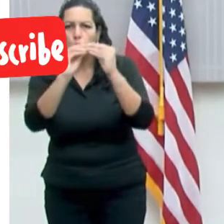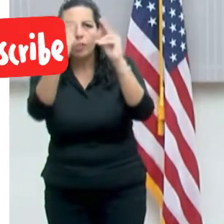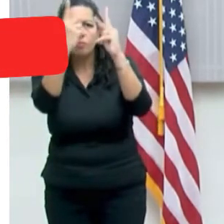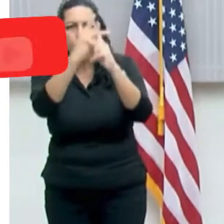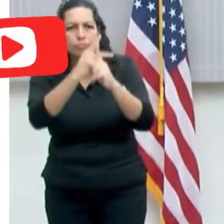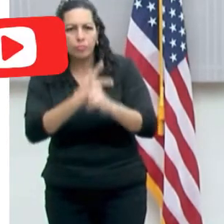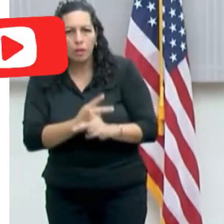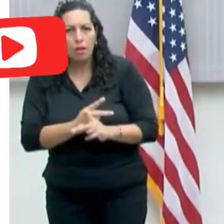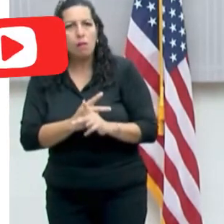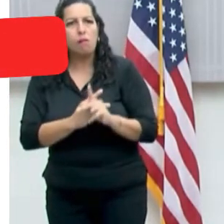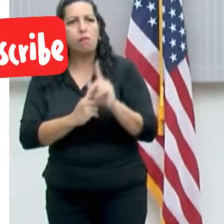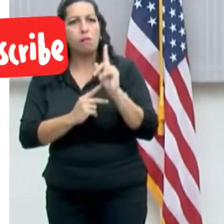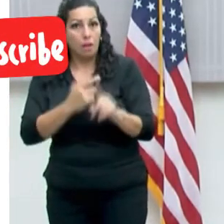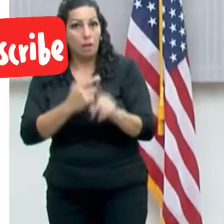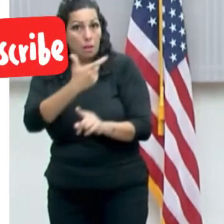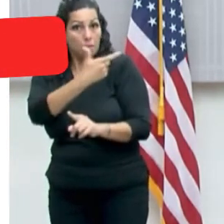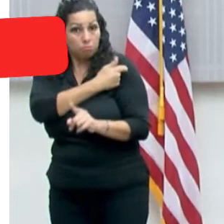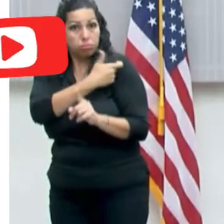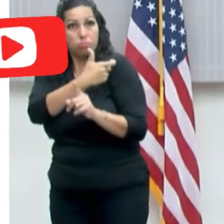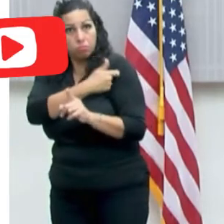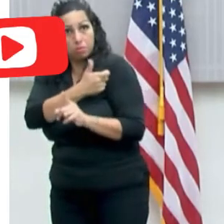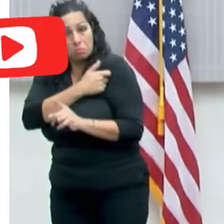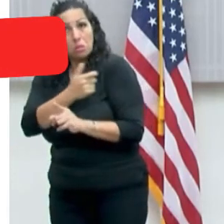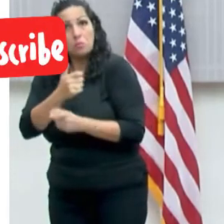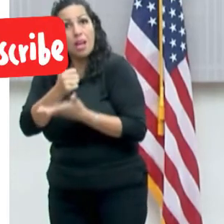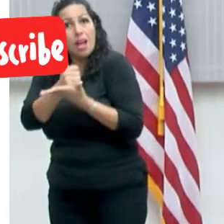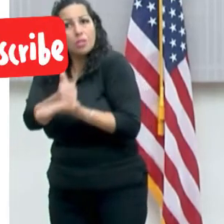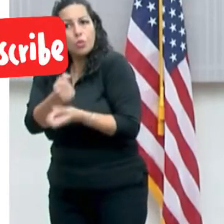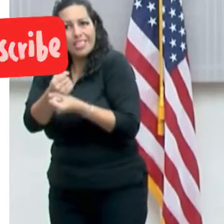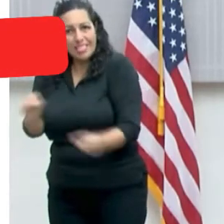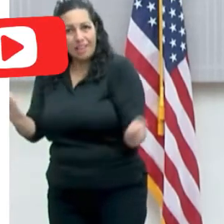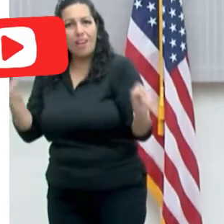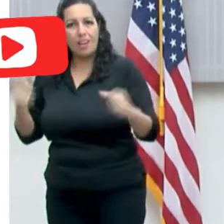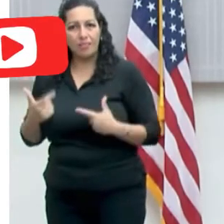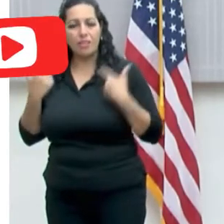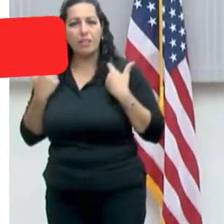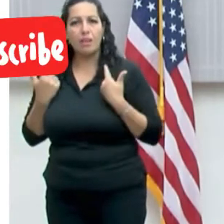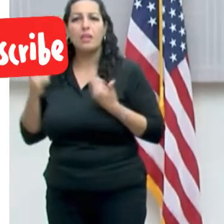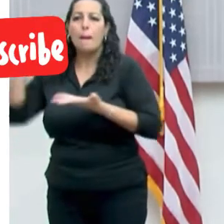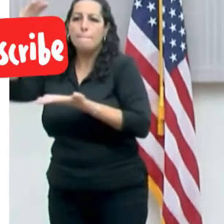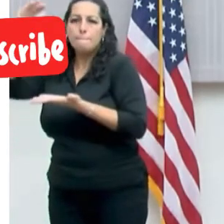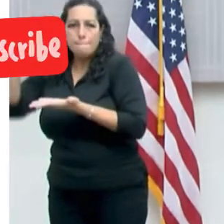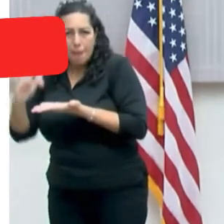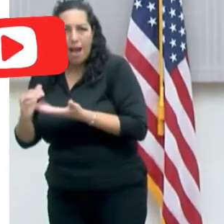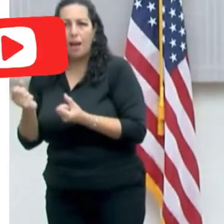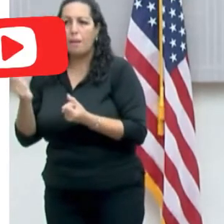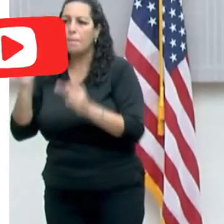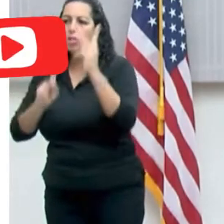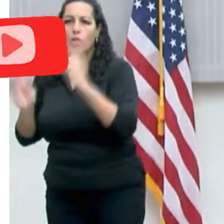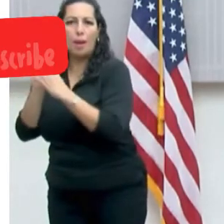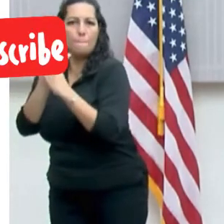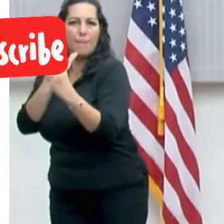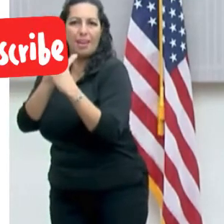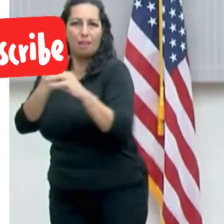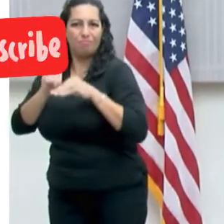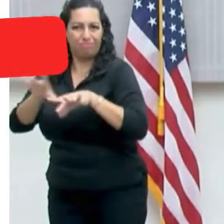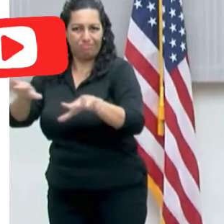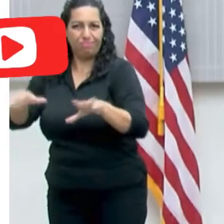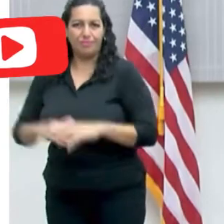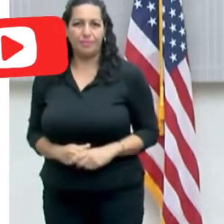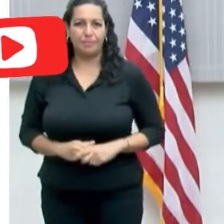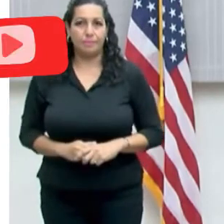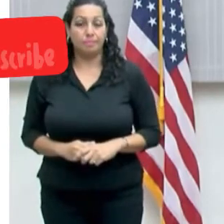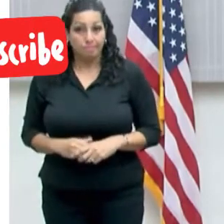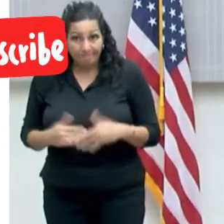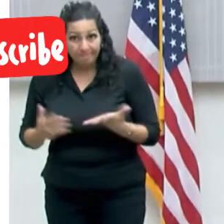vacunación salva vidas y reduce significativamente las probabilidades de contagio y de enfermedad severa. La mayoría